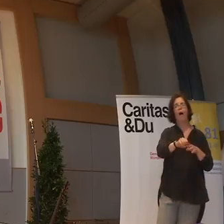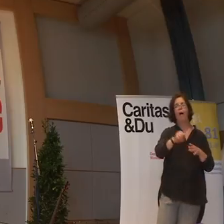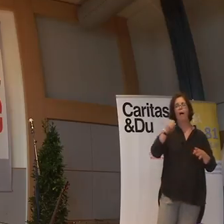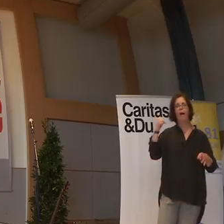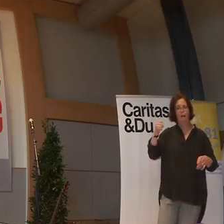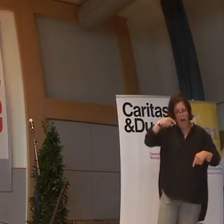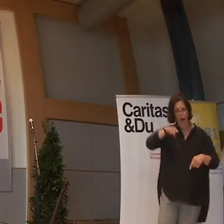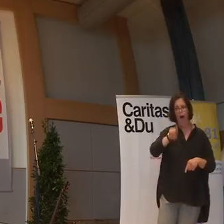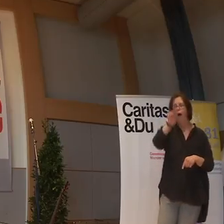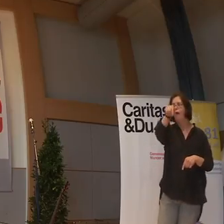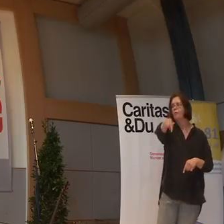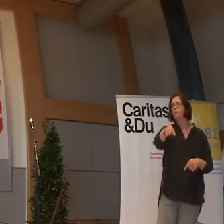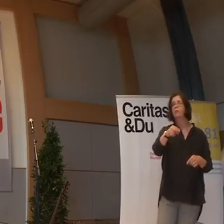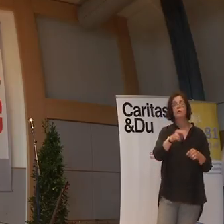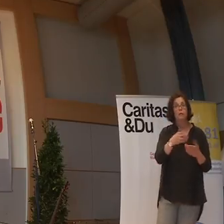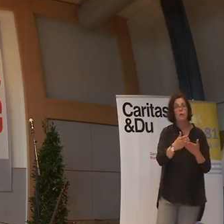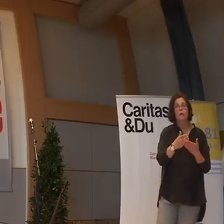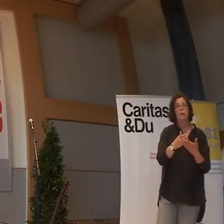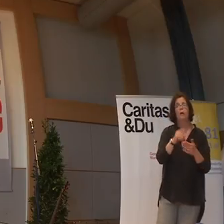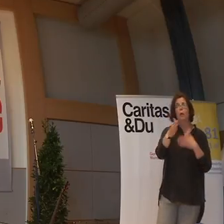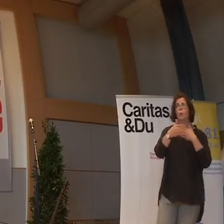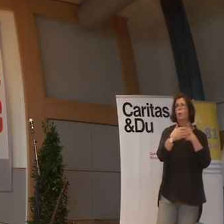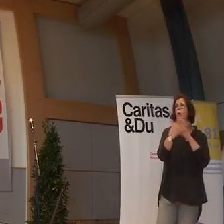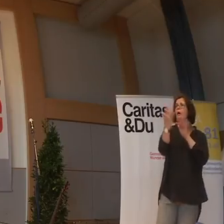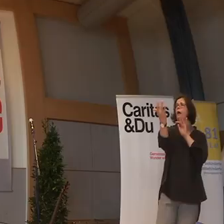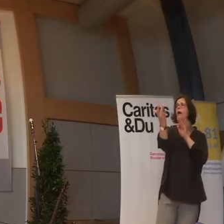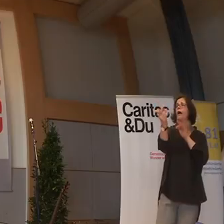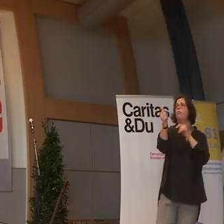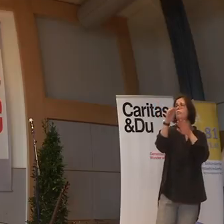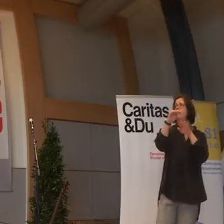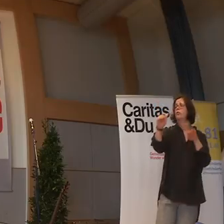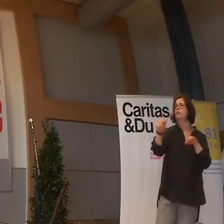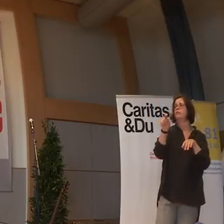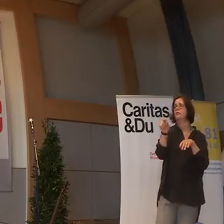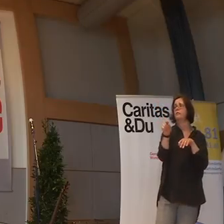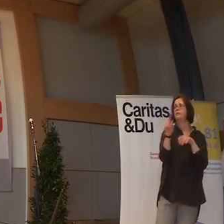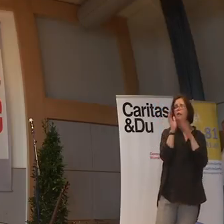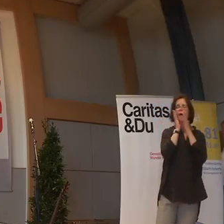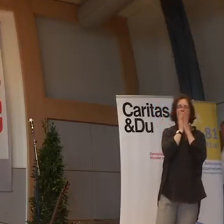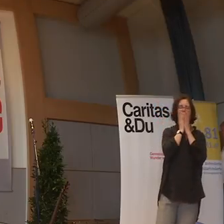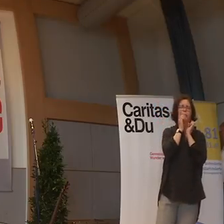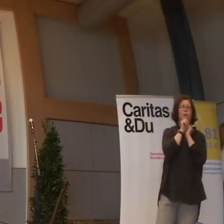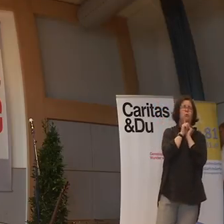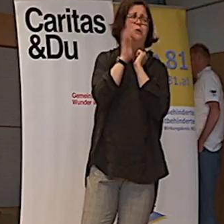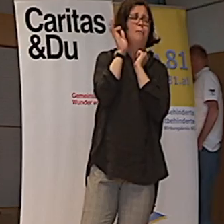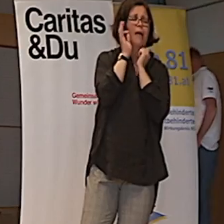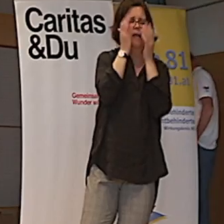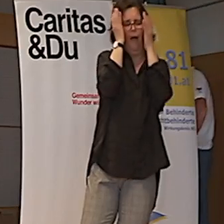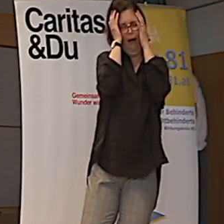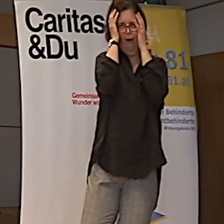und gehe wieder aus dem Klo, und genau gegenüber von der Tür, ist ein Tisch, mit einem auto süßen Tarn.